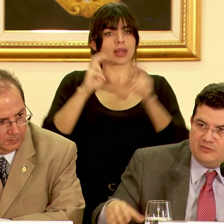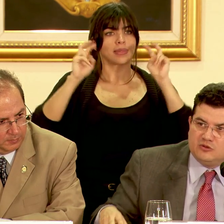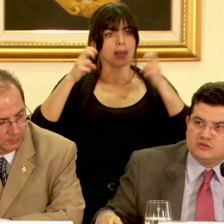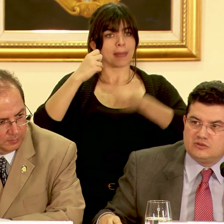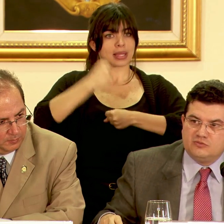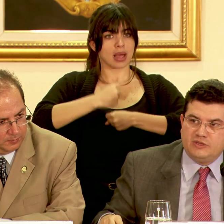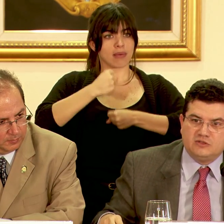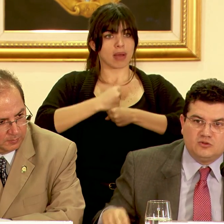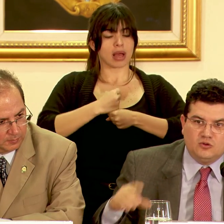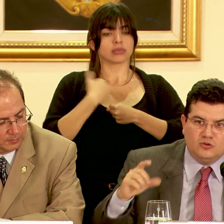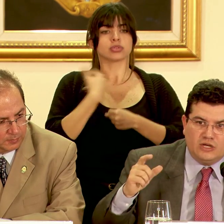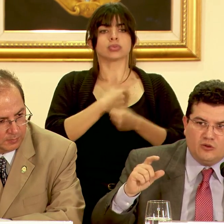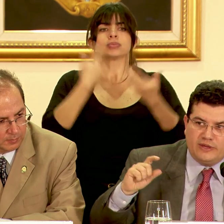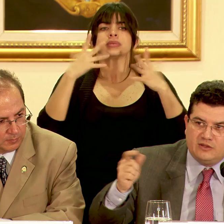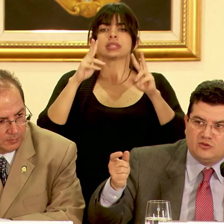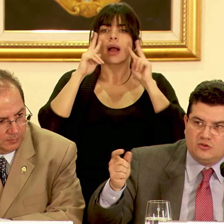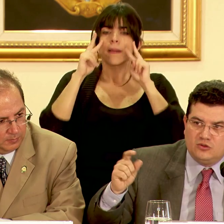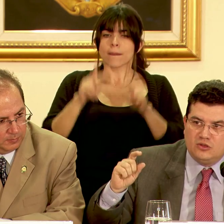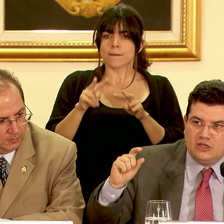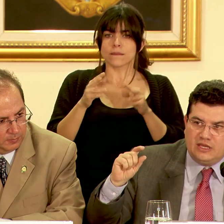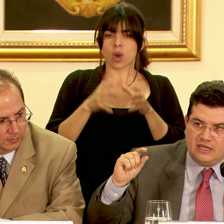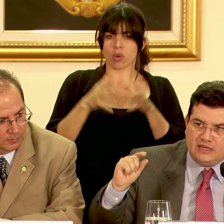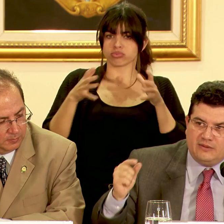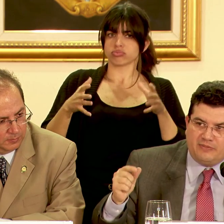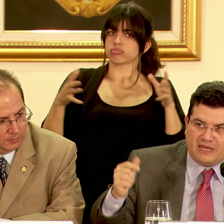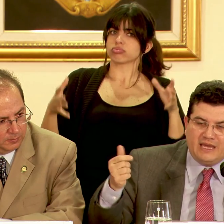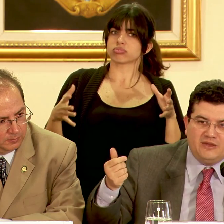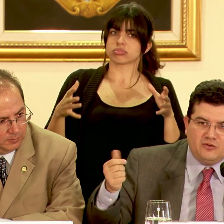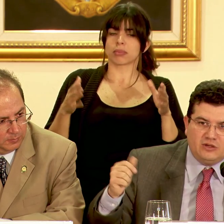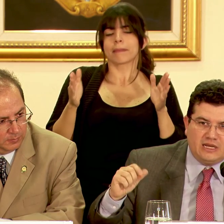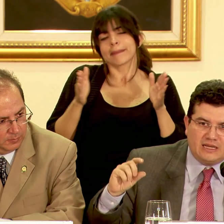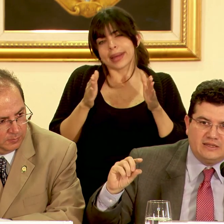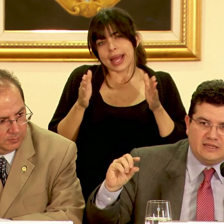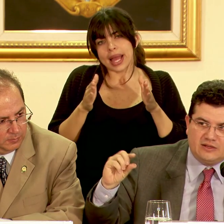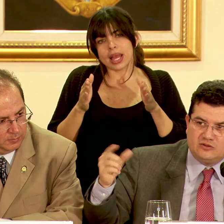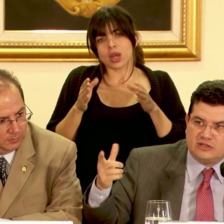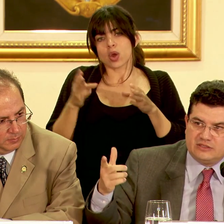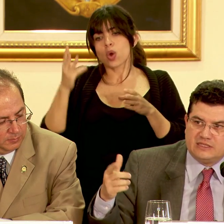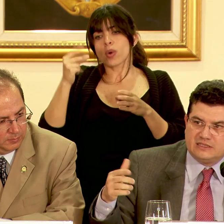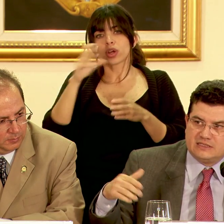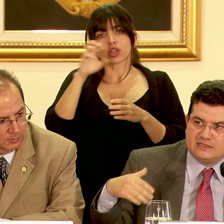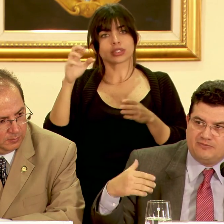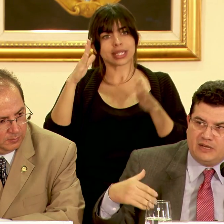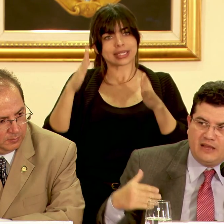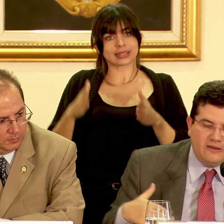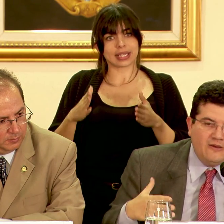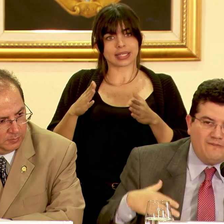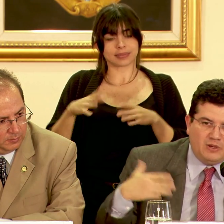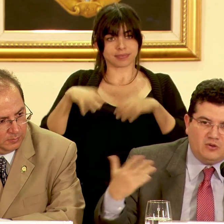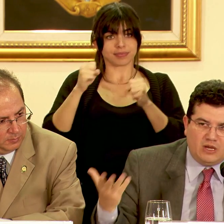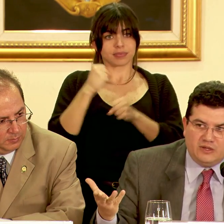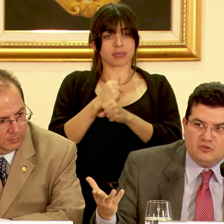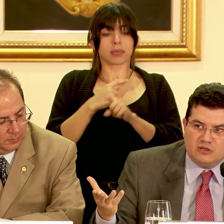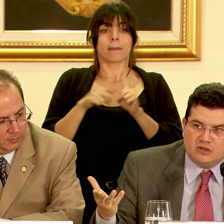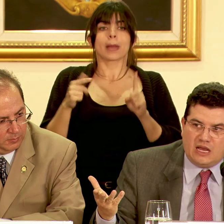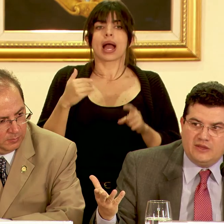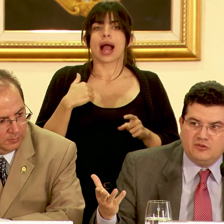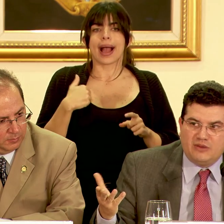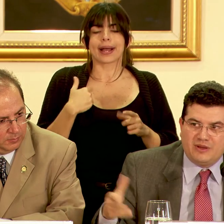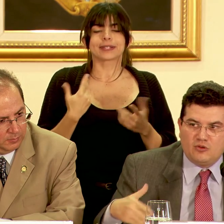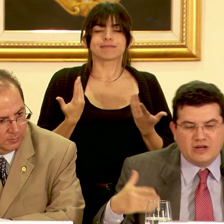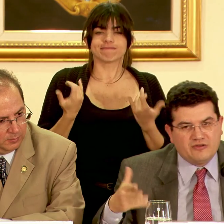hemos visto un aumento pequeño en la cantidad de costarricenses que se emplean pero hay